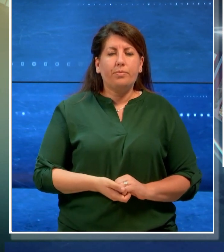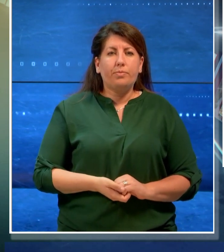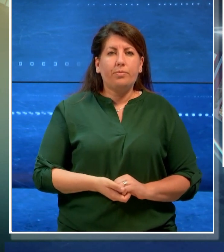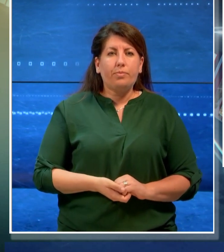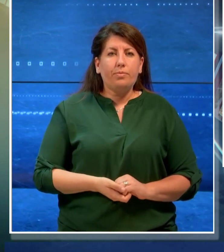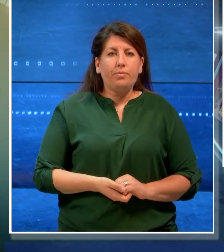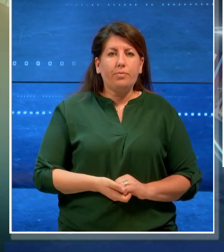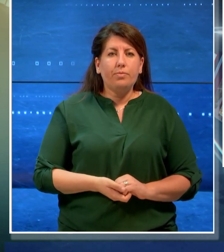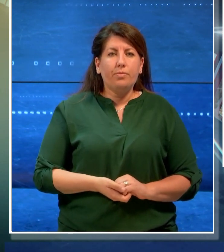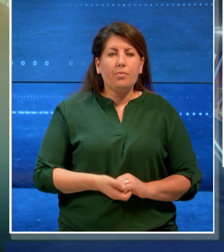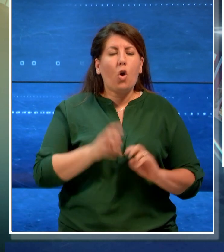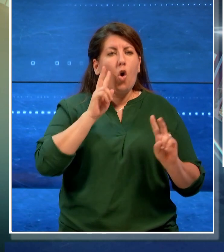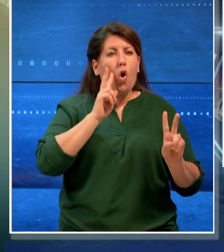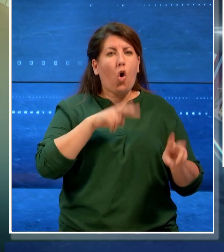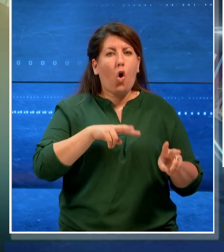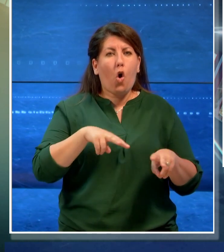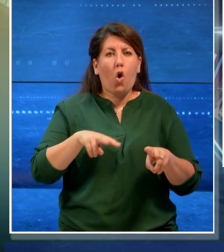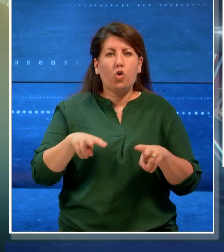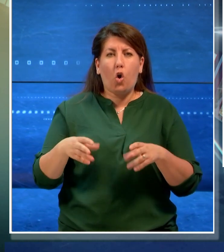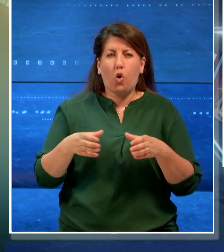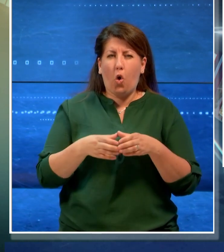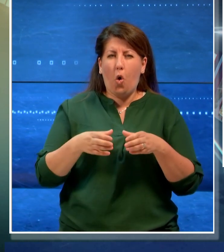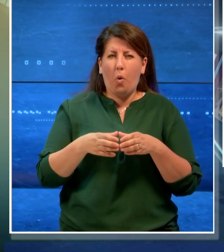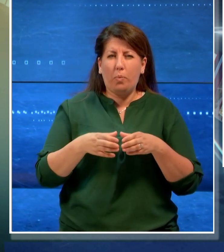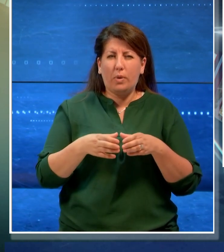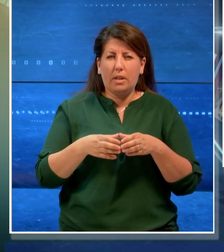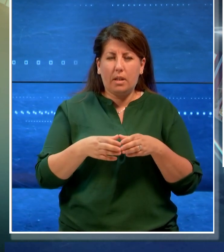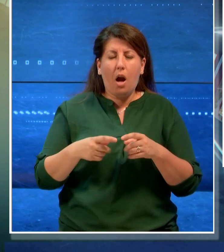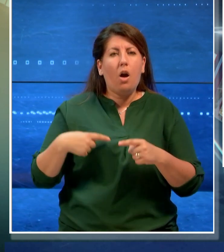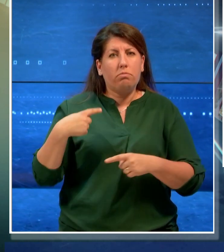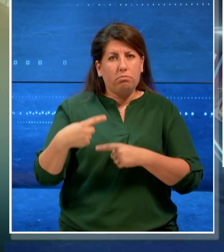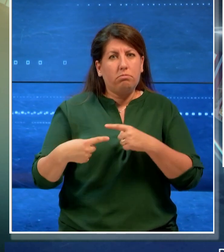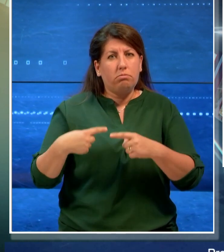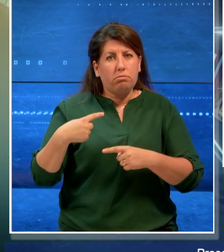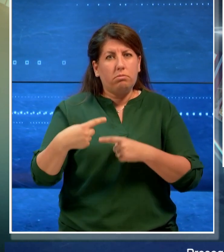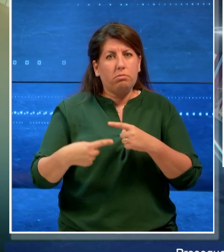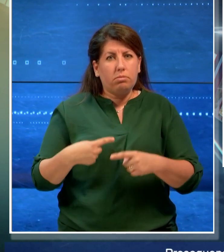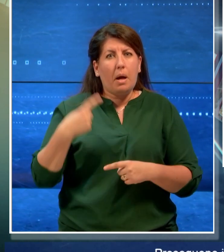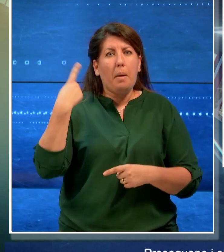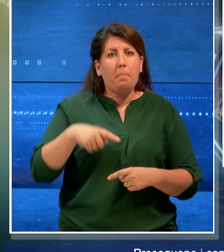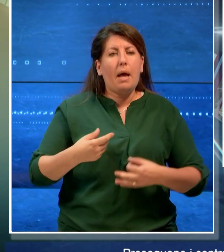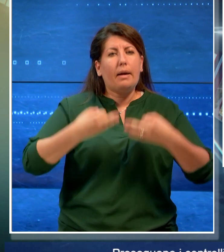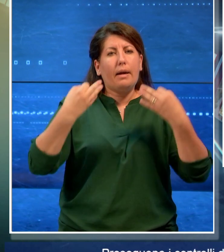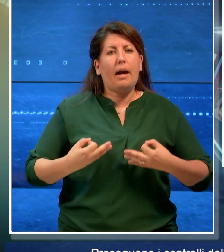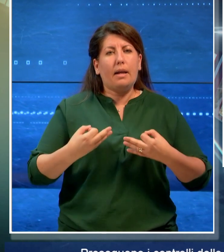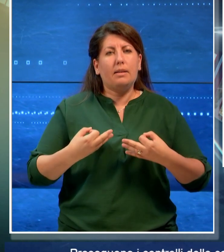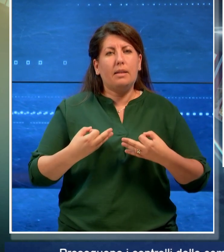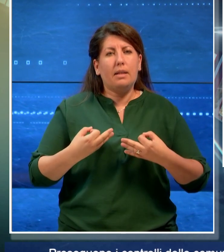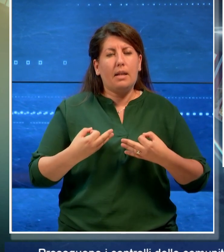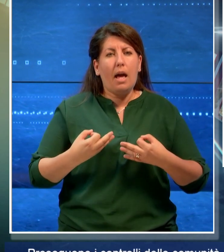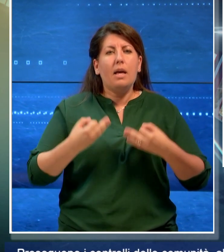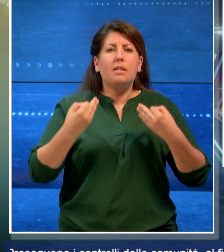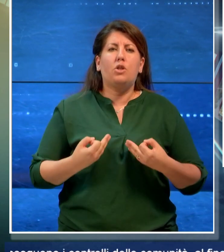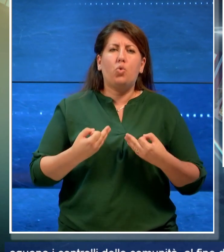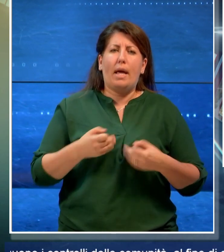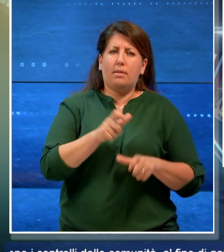Proseguono i controlli delle comunità al fine di garantire la sicurezza dei cittadini. è stata la volta di San